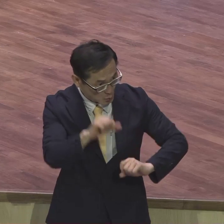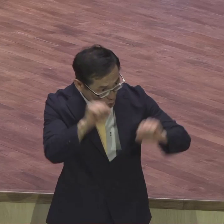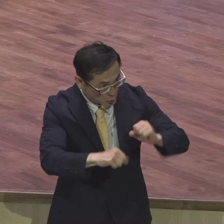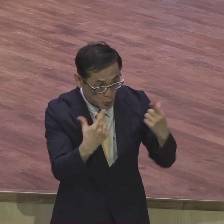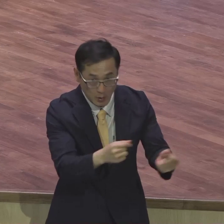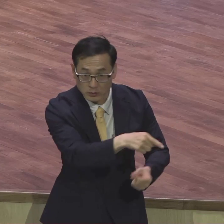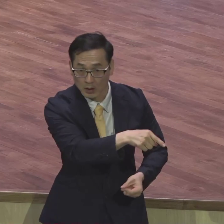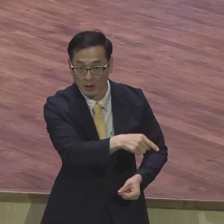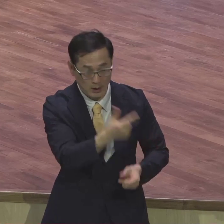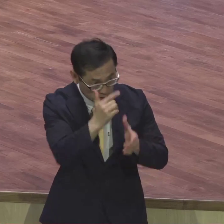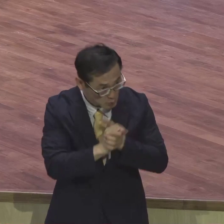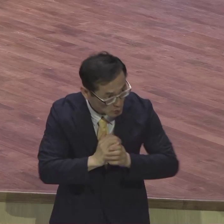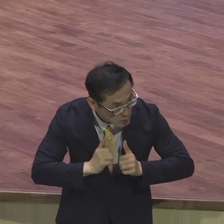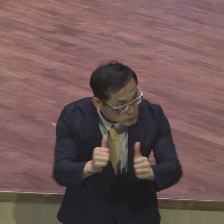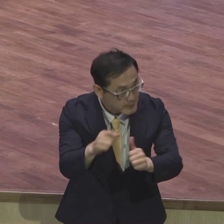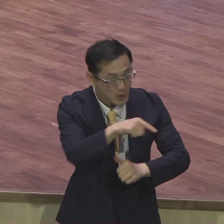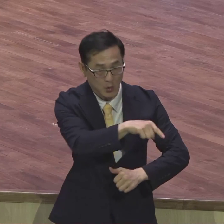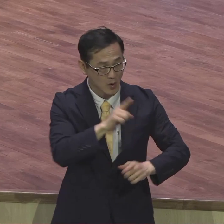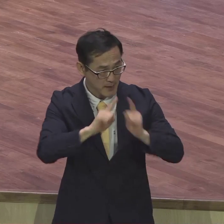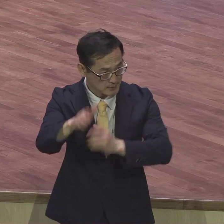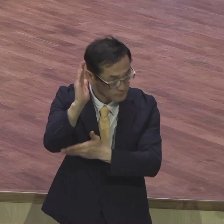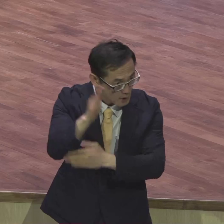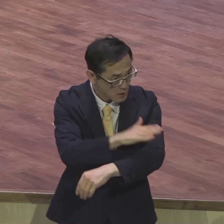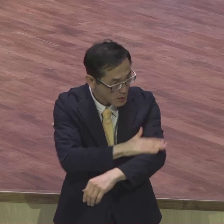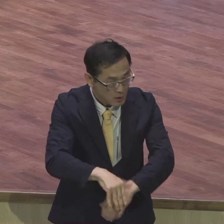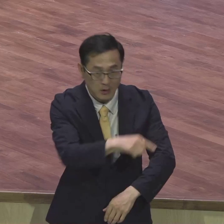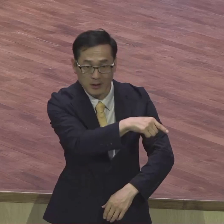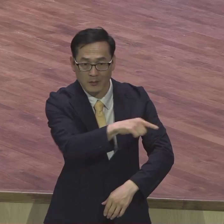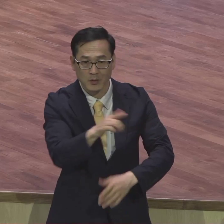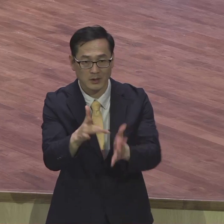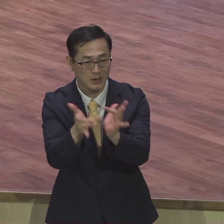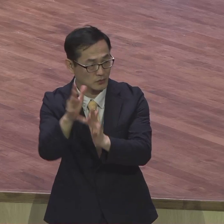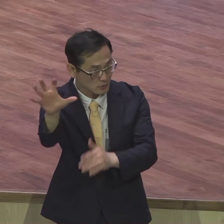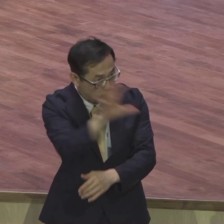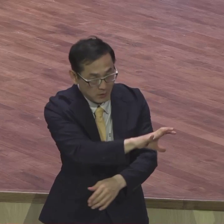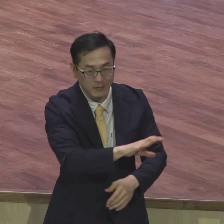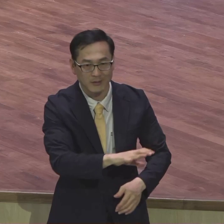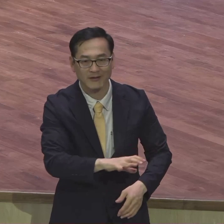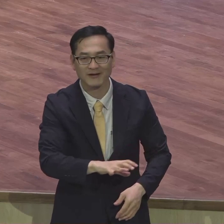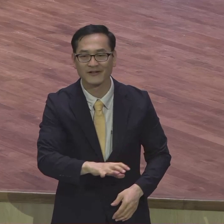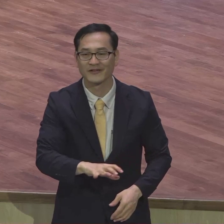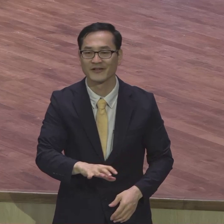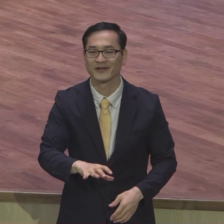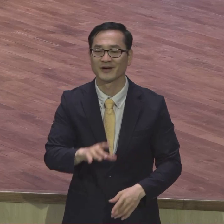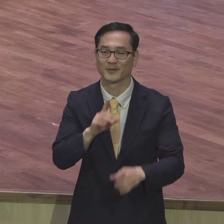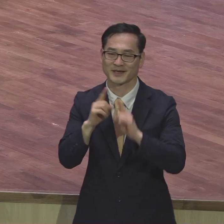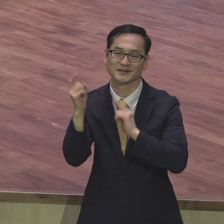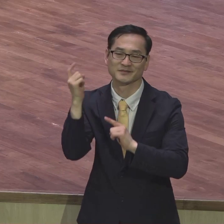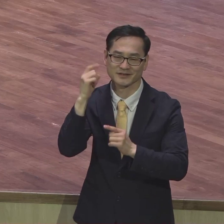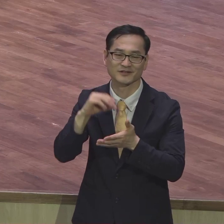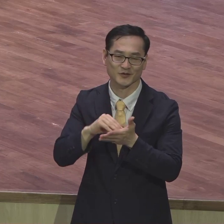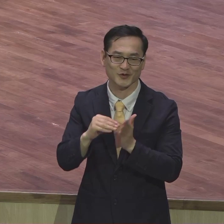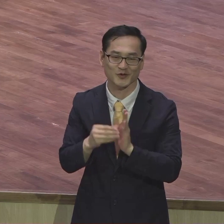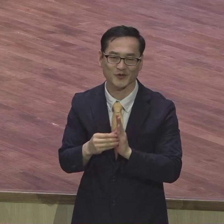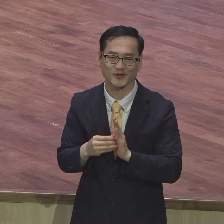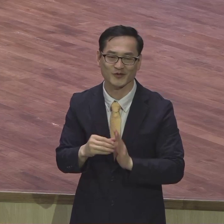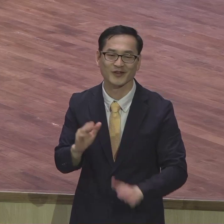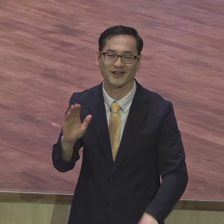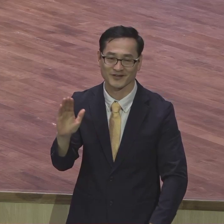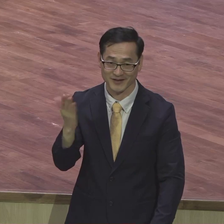장노님 만나보면 정말 예수 향기가 나와요 장노님 만날수록 감동이 되고 저 우리가 못